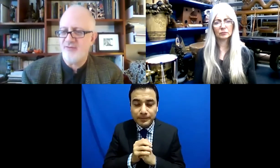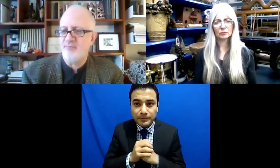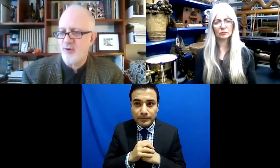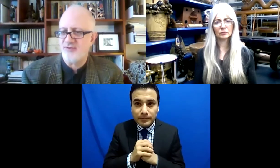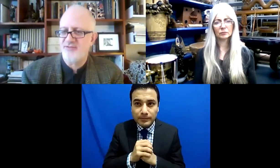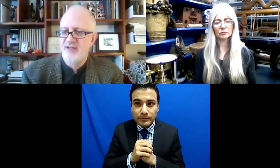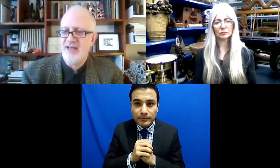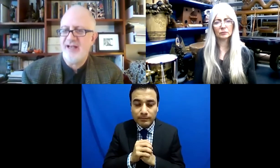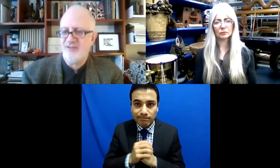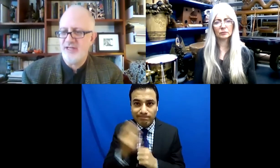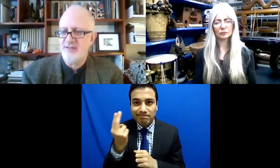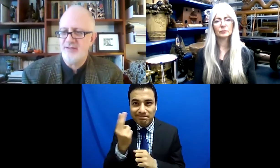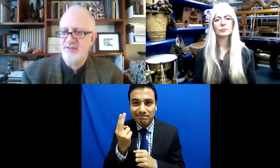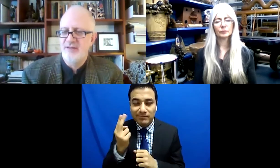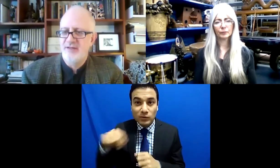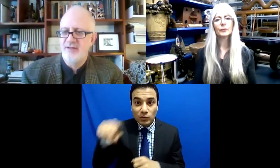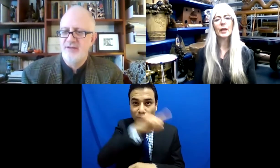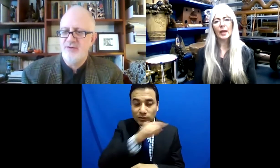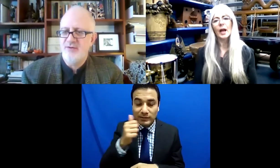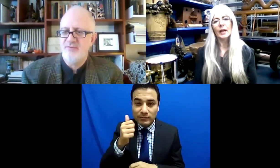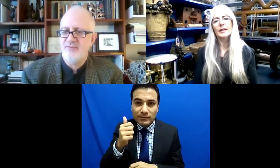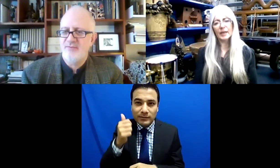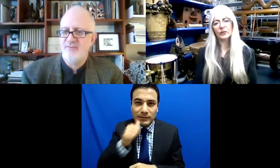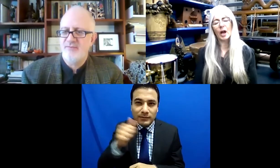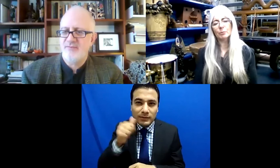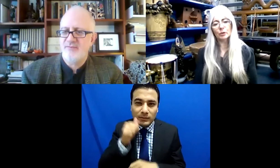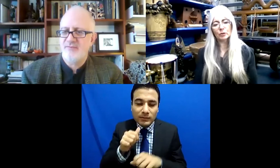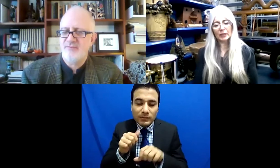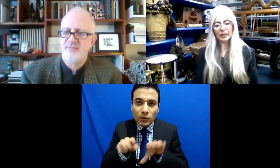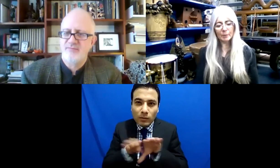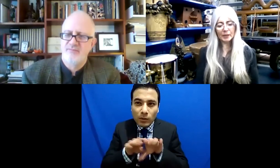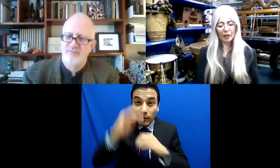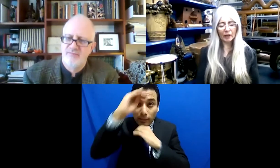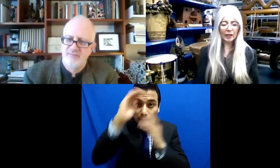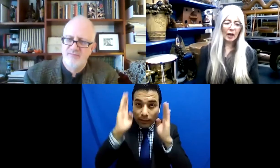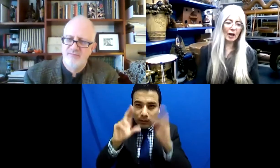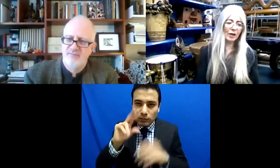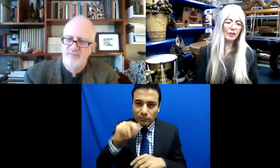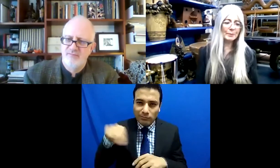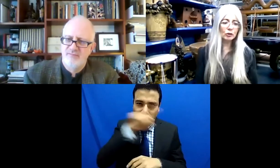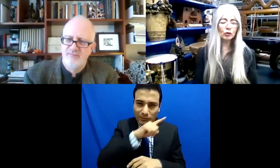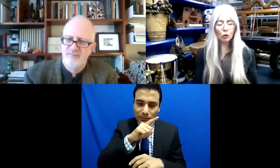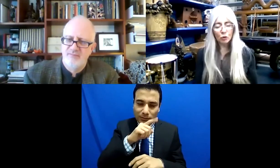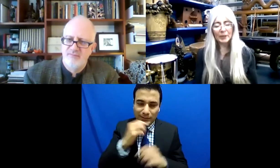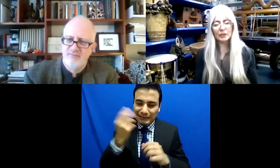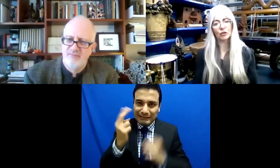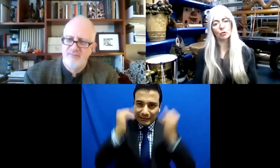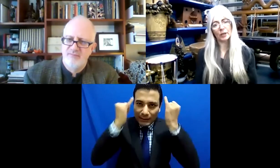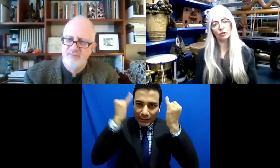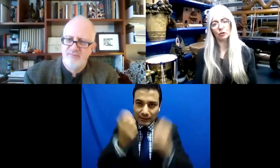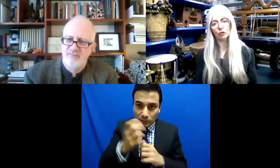parece considerar que ser inclusiva implica pensar fuera de lo establecido, ¿no? Sí, totalmente.